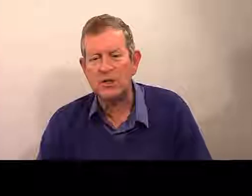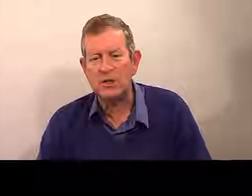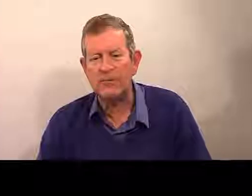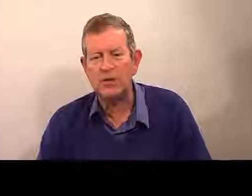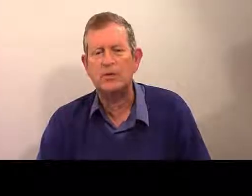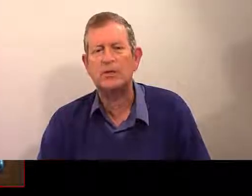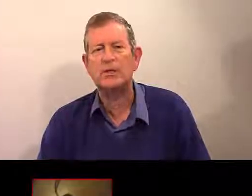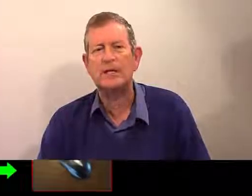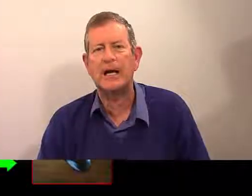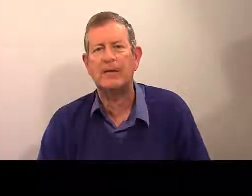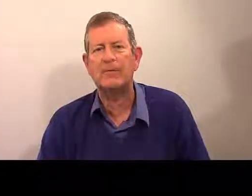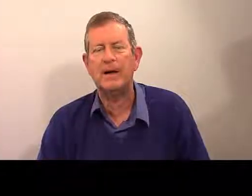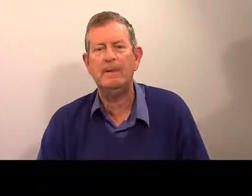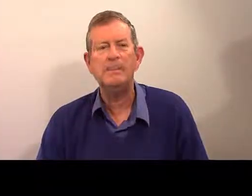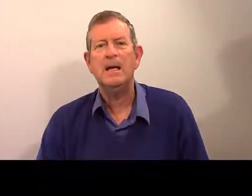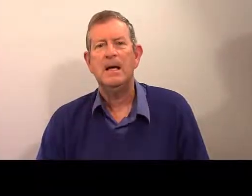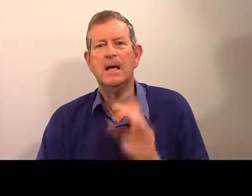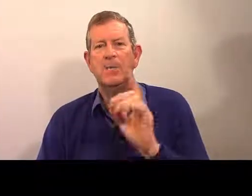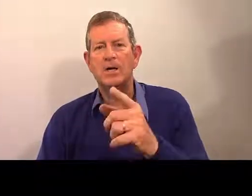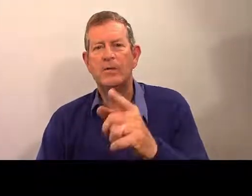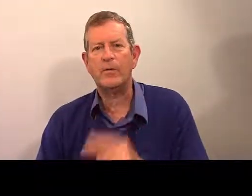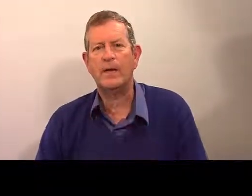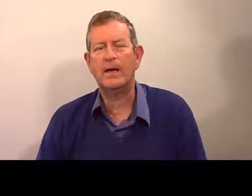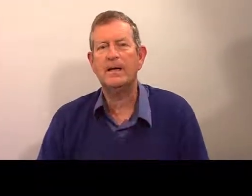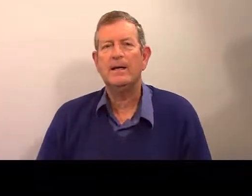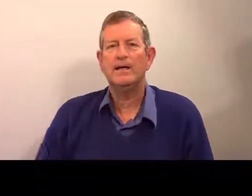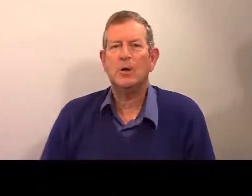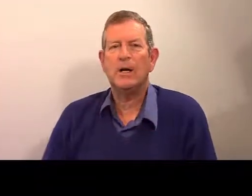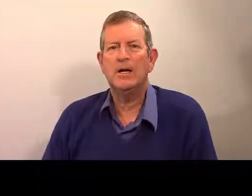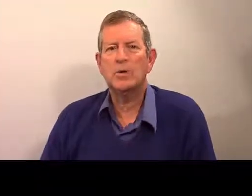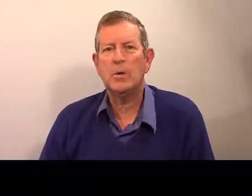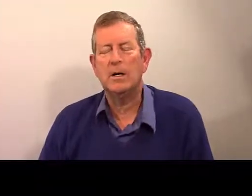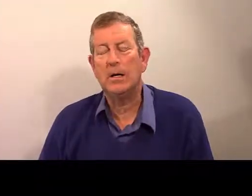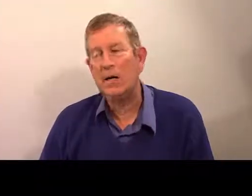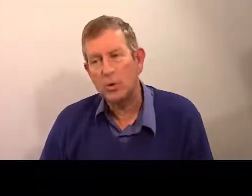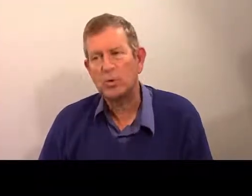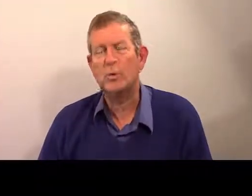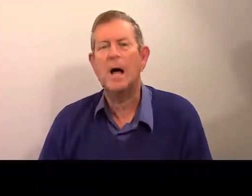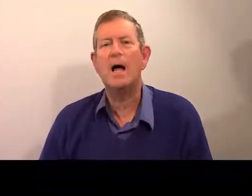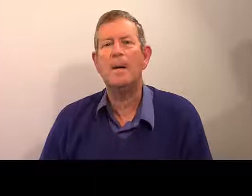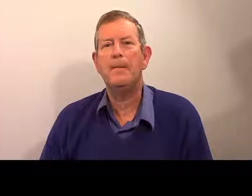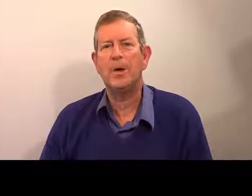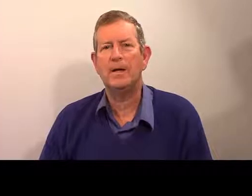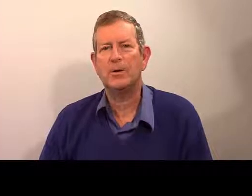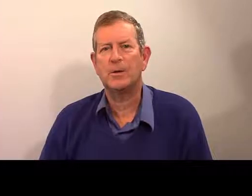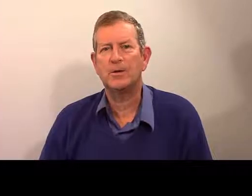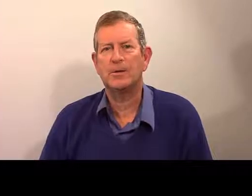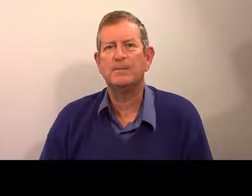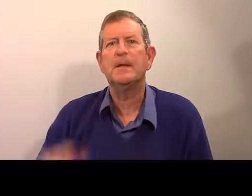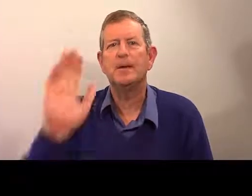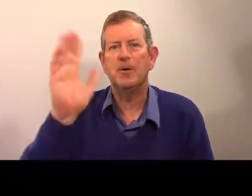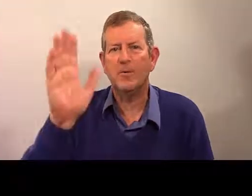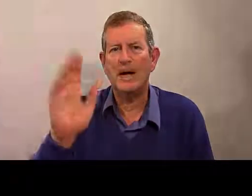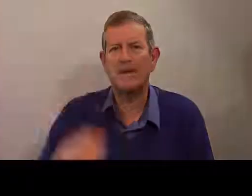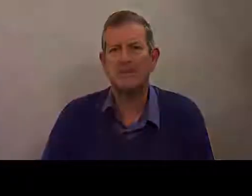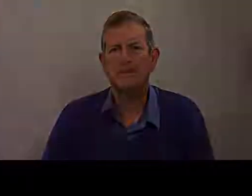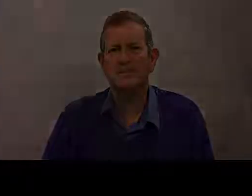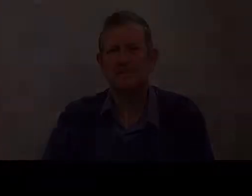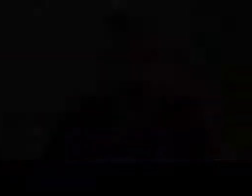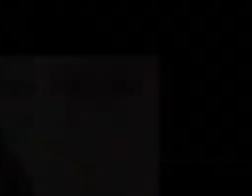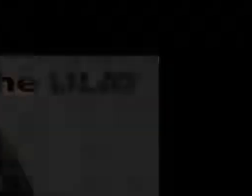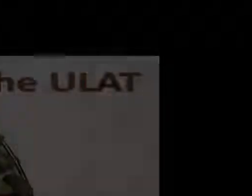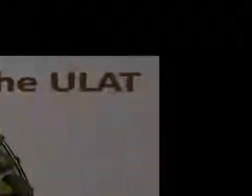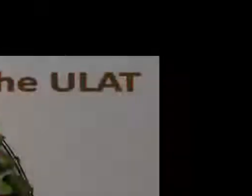qui suivent jusqu'à la fin. Et moi, je vous verrai dans la leçon 1.30. Au revoir.